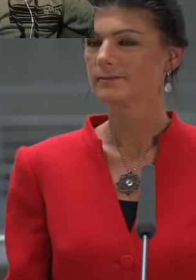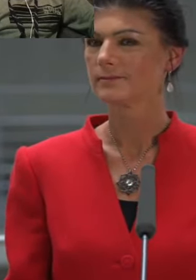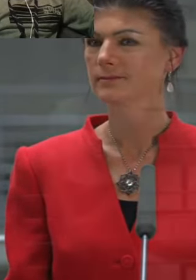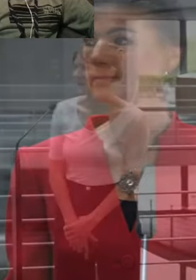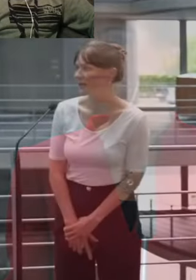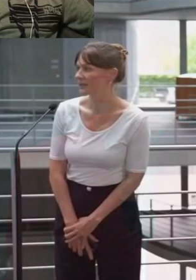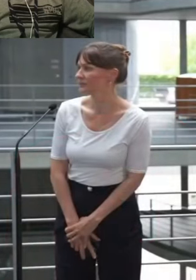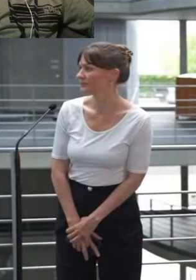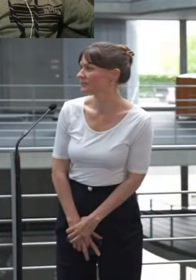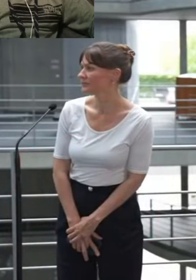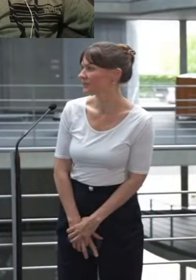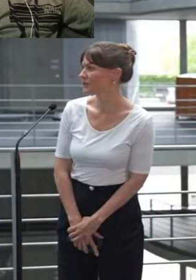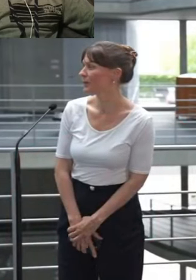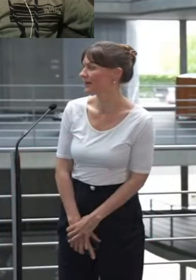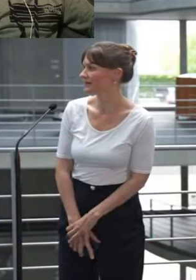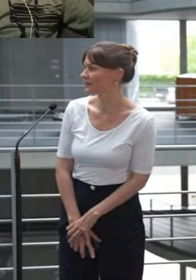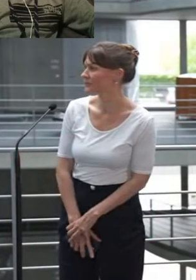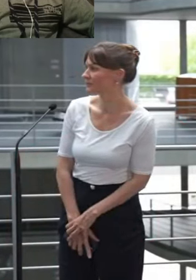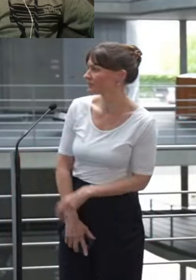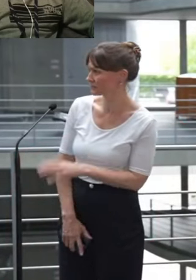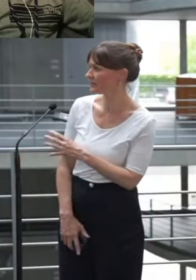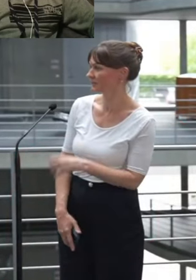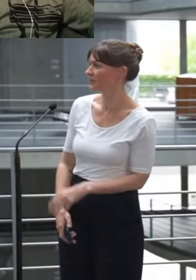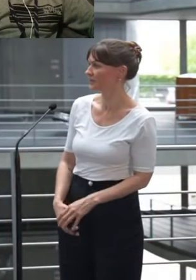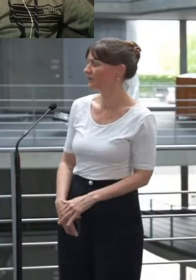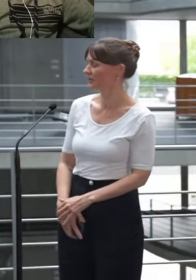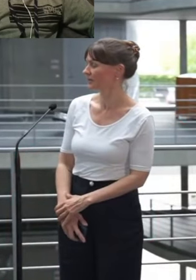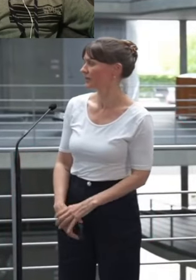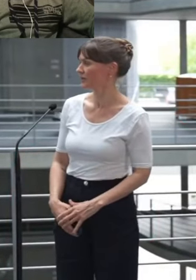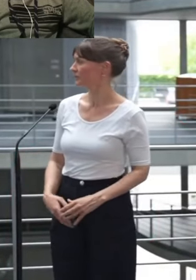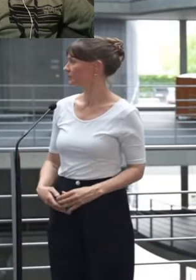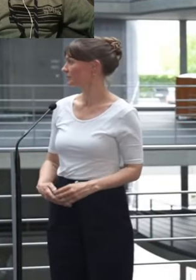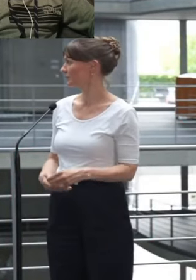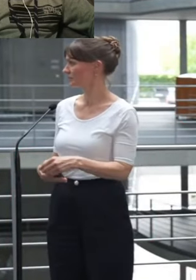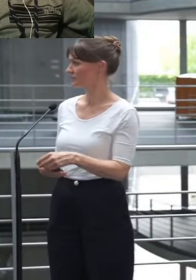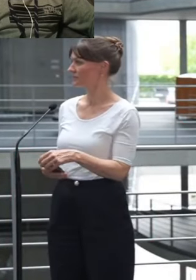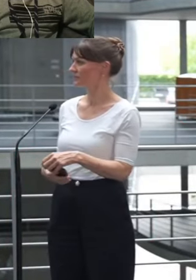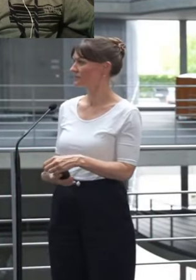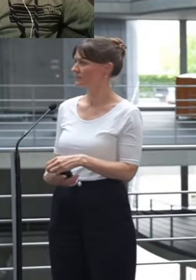Haben Sie Fragen? Frau Palzer. Ach, wir sind schon bei den Fragen. Das ging ja schnell.